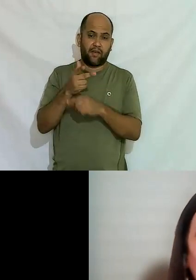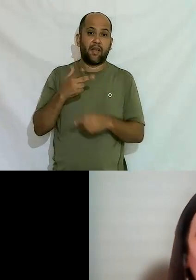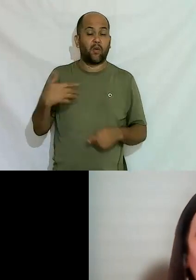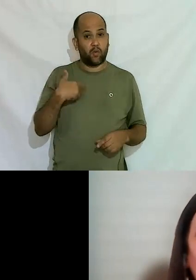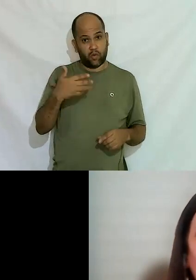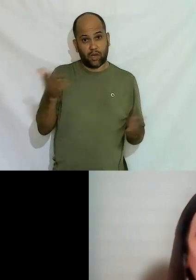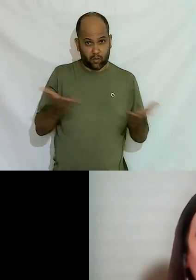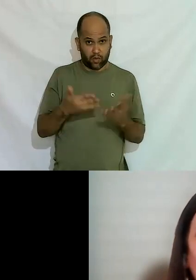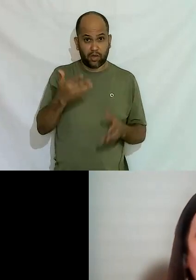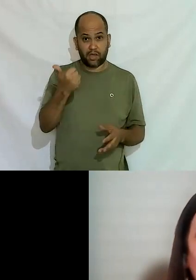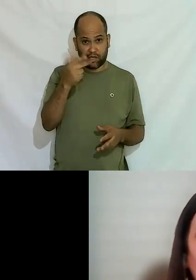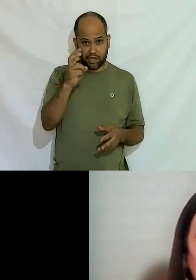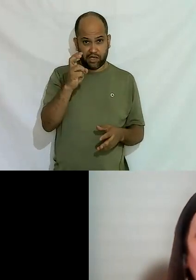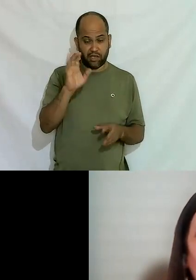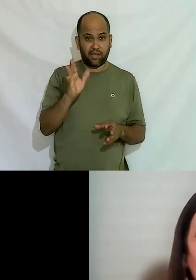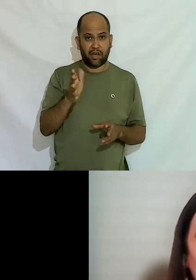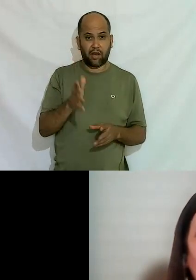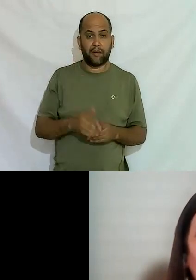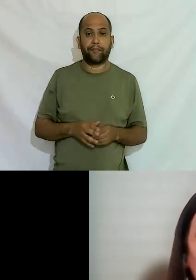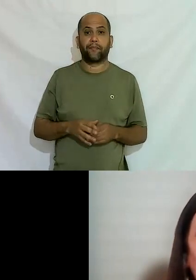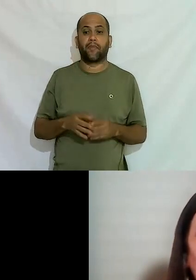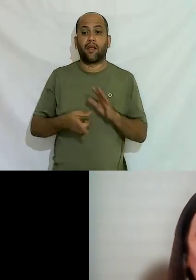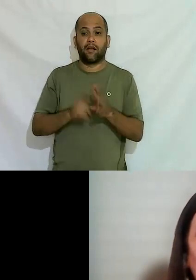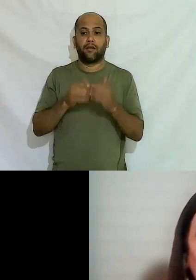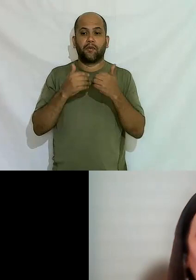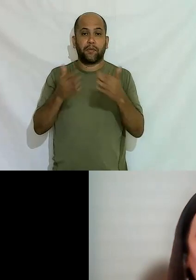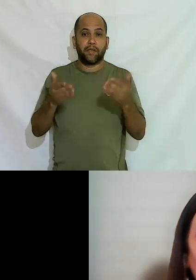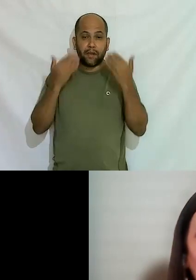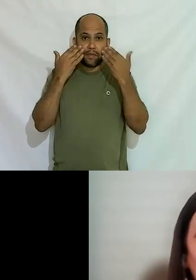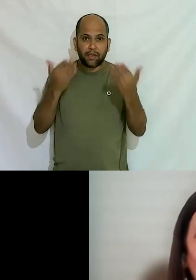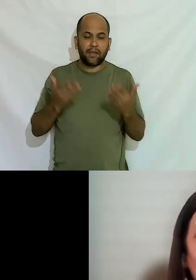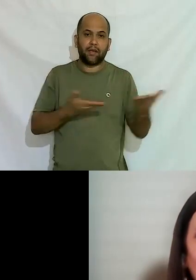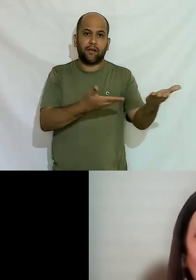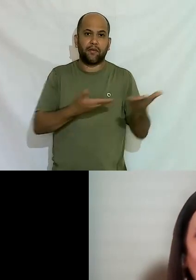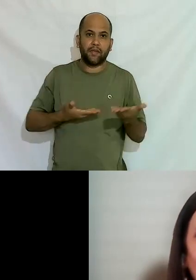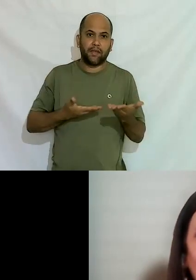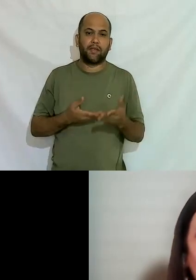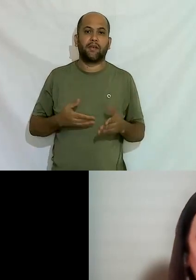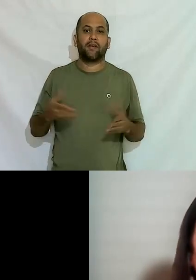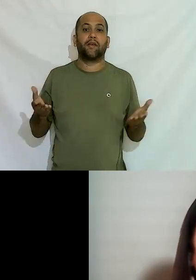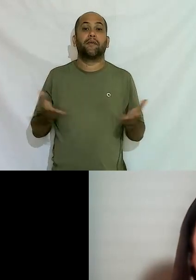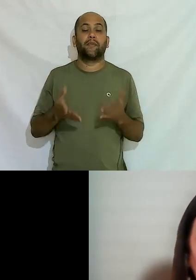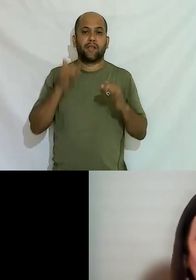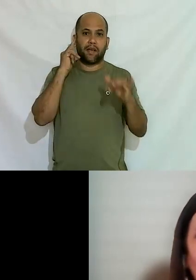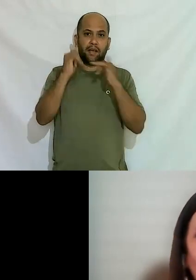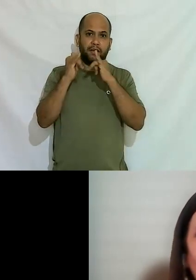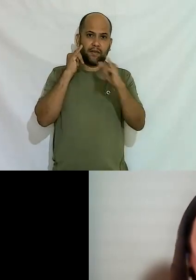semana e antes da gente começar e apresentar a nossa convidada passar aqueles recadinhos